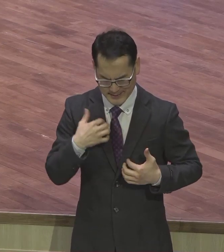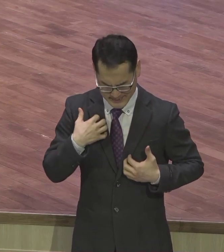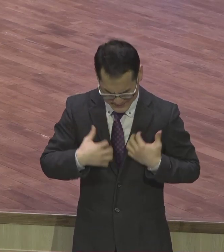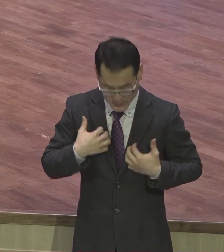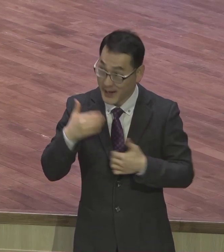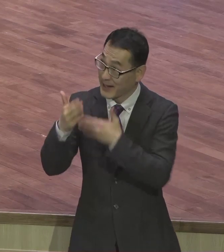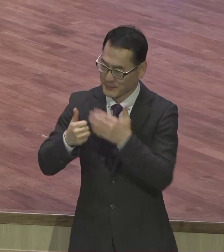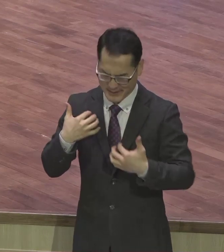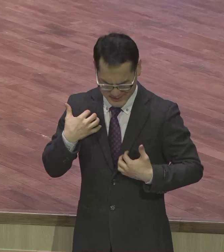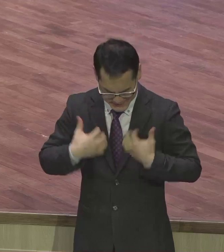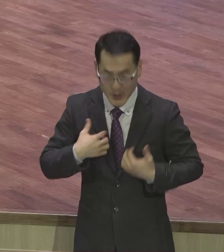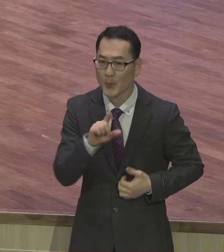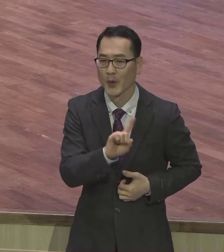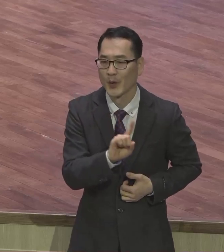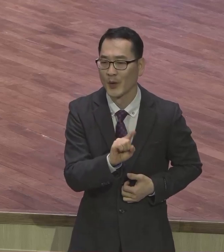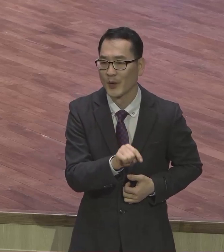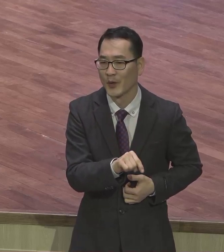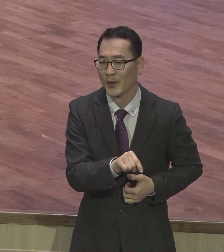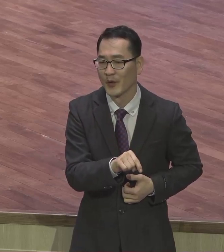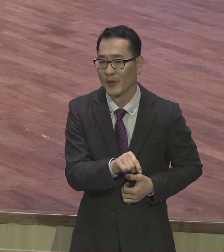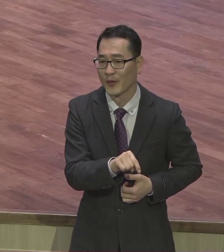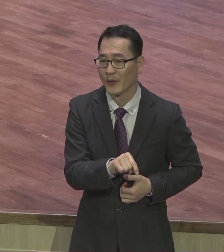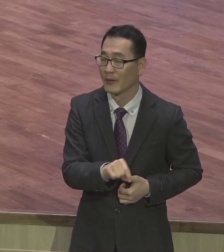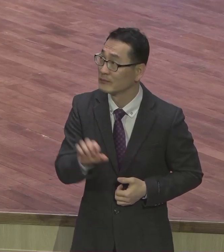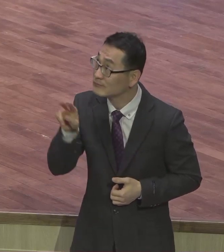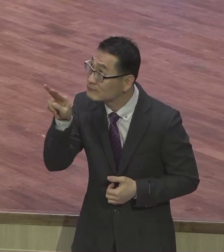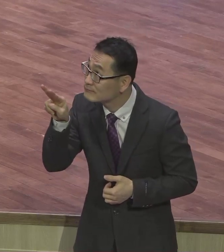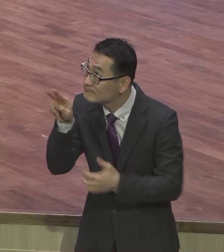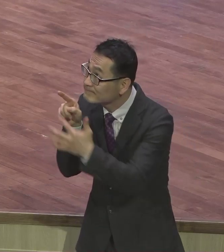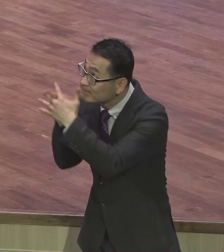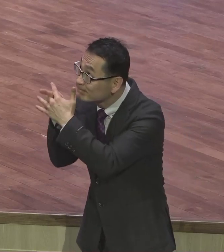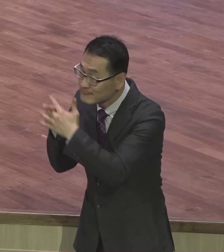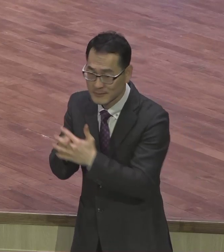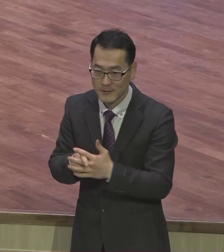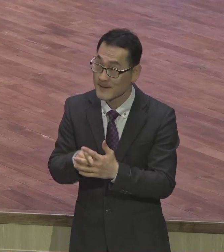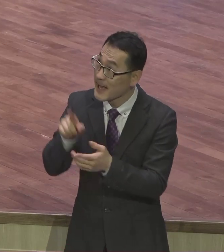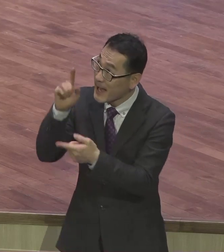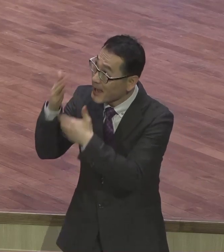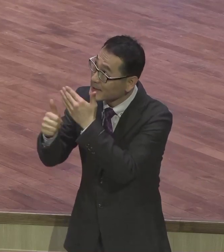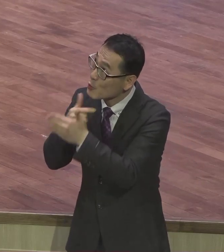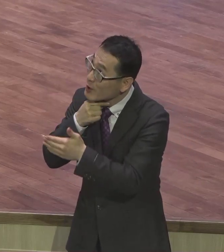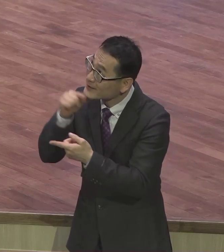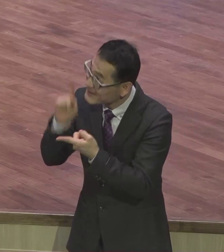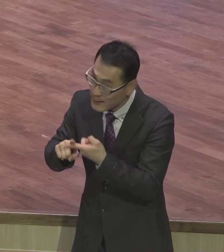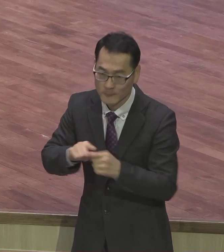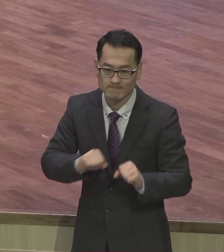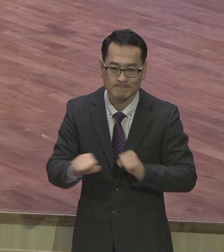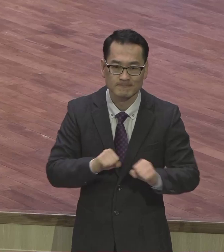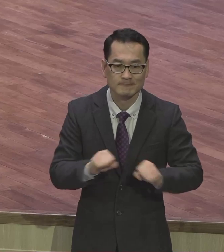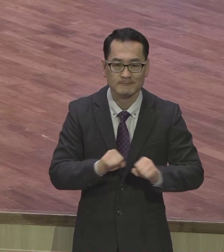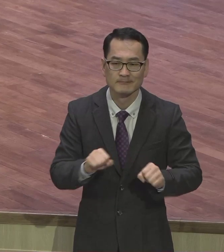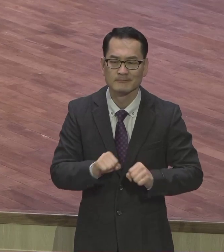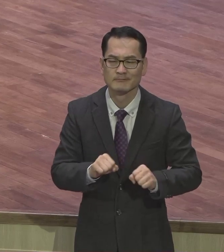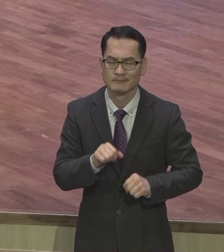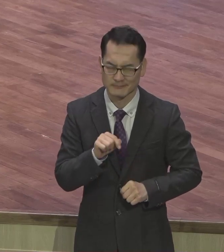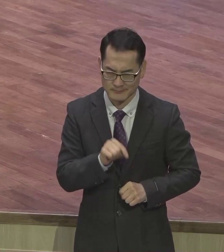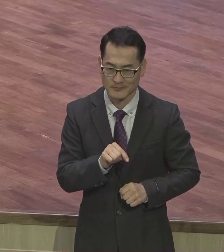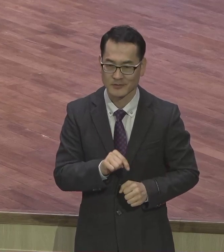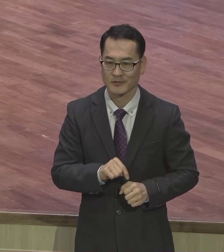그 뜻을 행하는 삶이 신앙생활이에요. 하나님이 뭘 좋아하실까 뭘 기뻐하실까